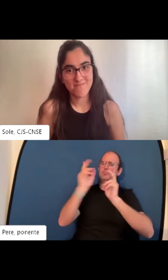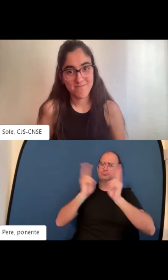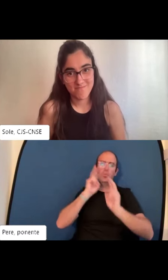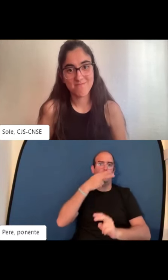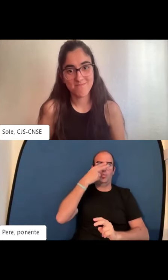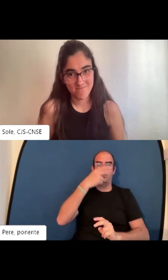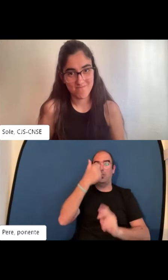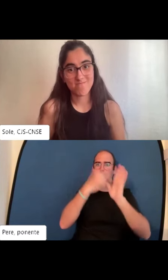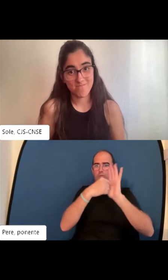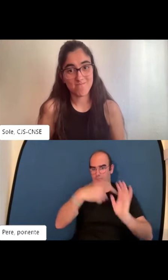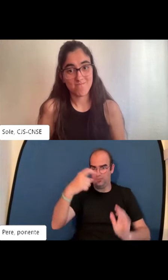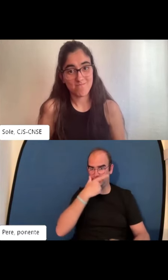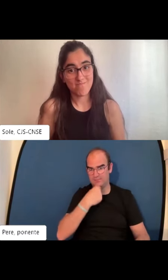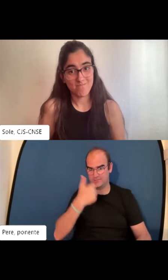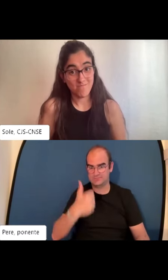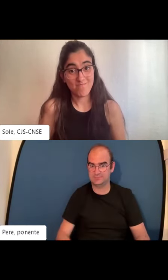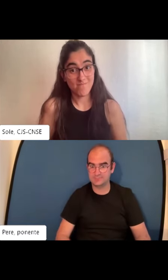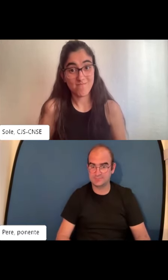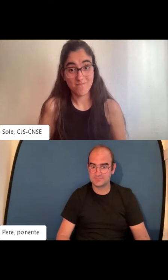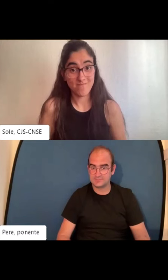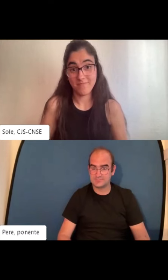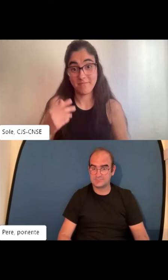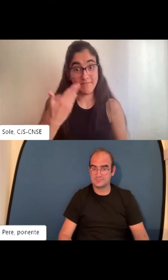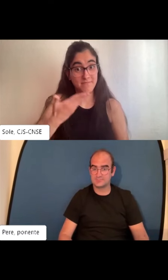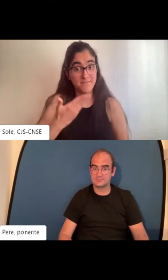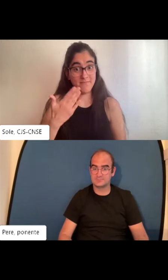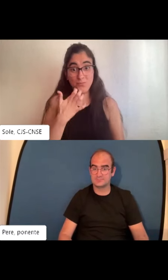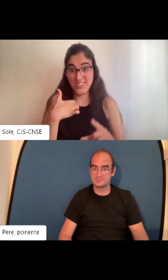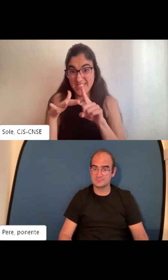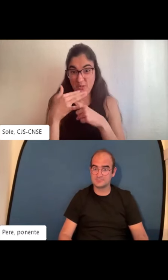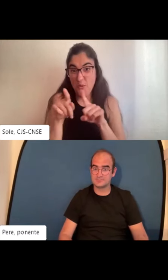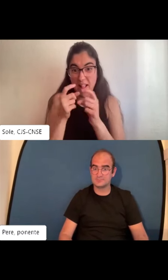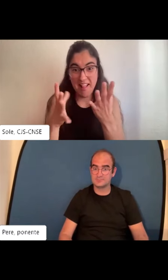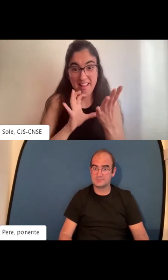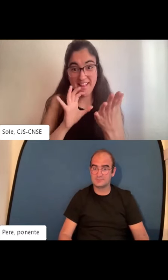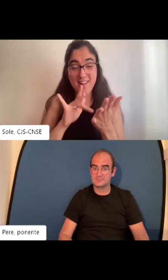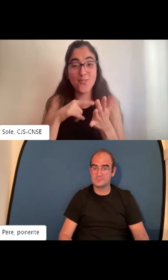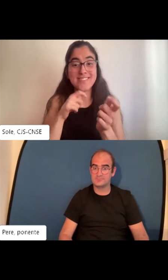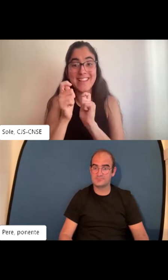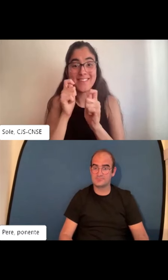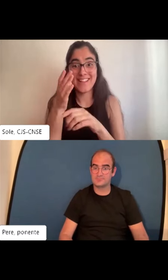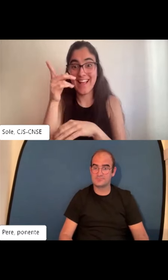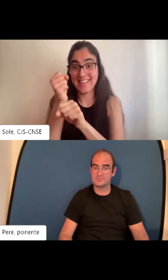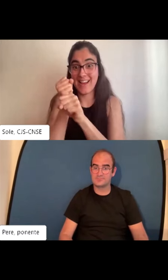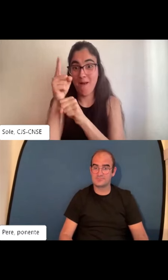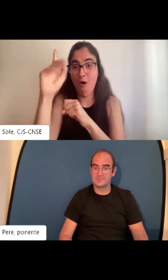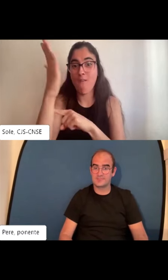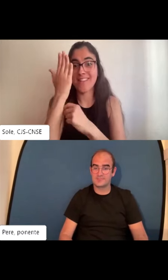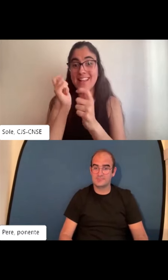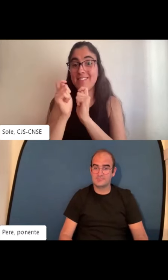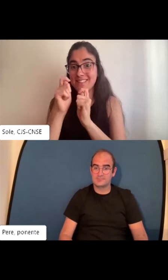a través de estas herramientas podemos practicar la entrevista posibles preguntas que nos vayan a hacer y